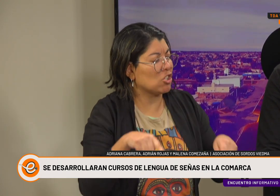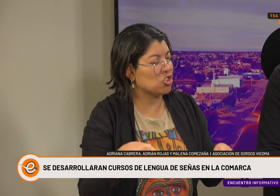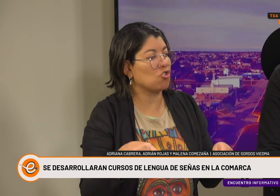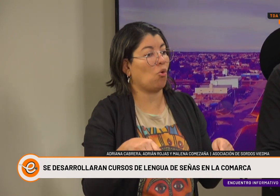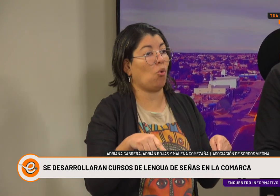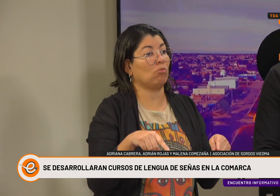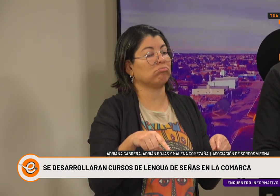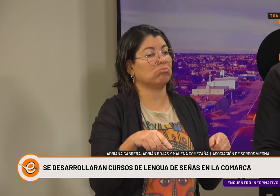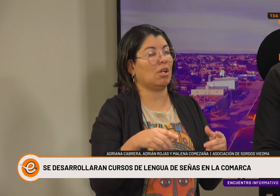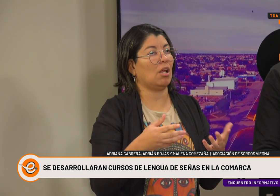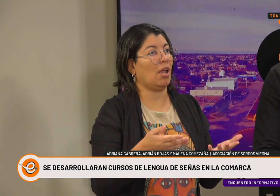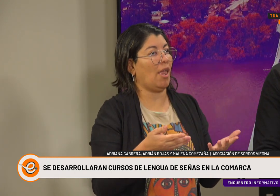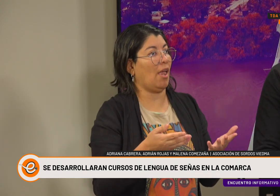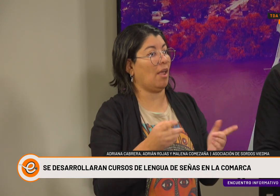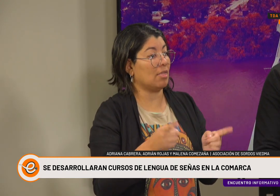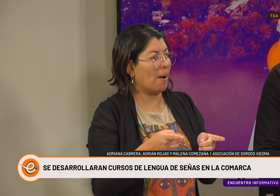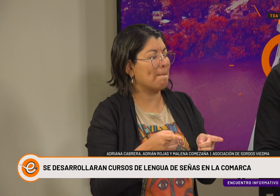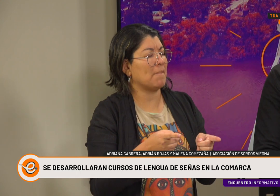Cuál es su profesión,